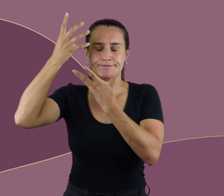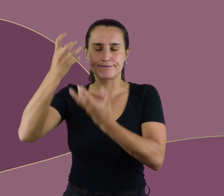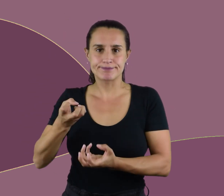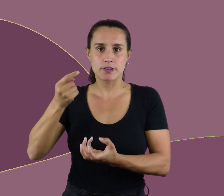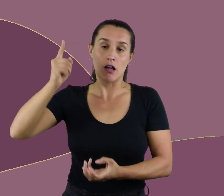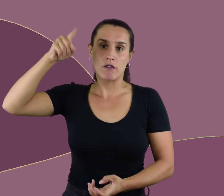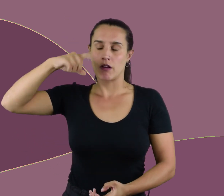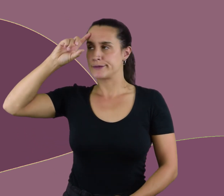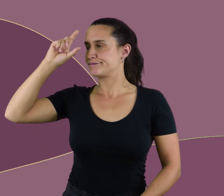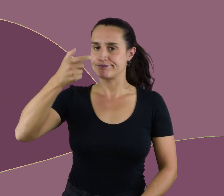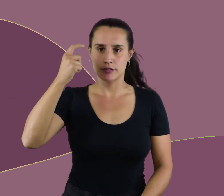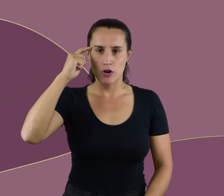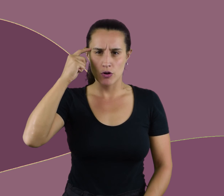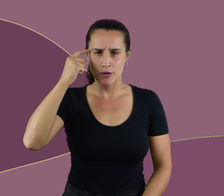lectura puede ser una de las causas de la locura?